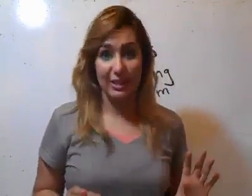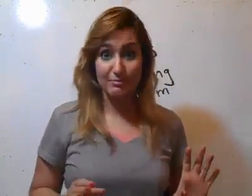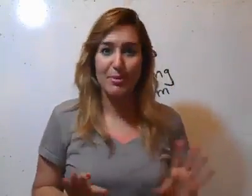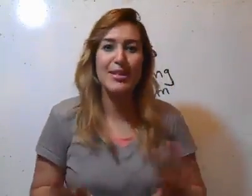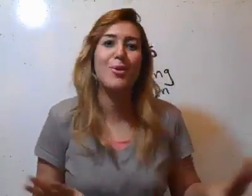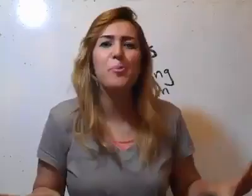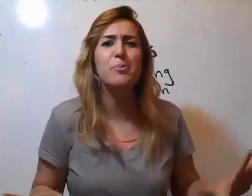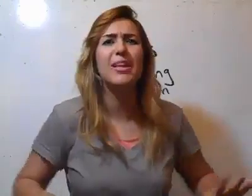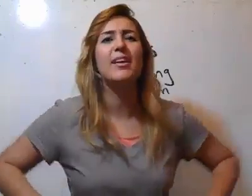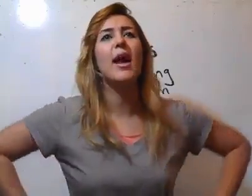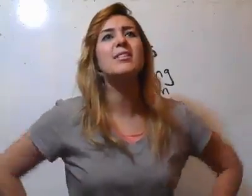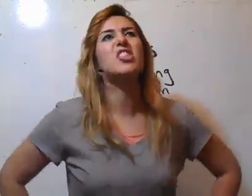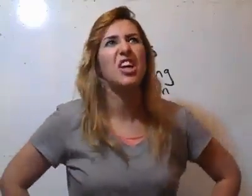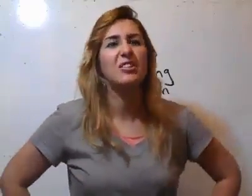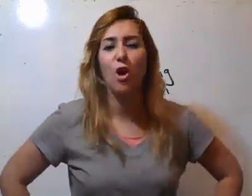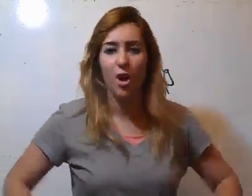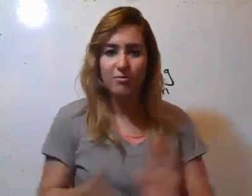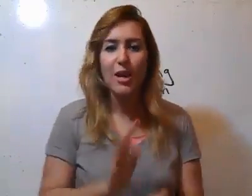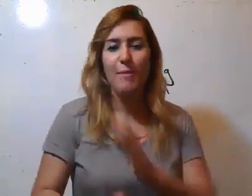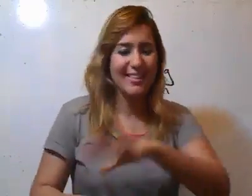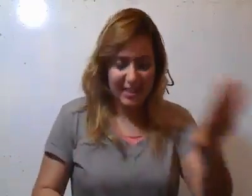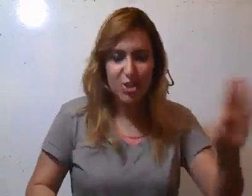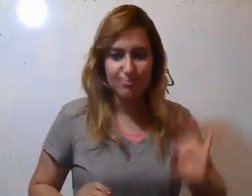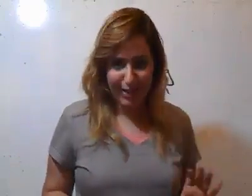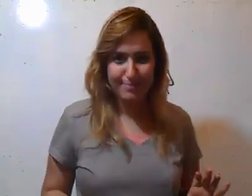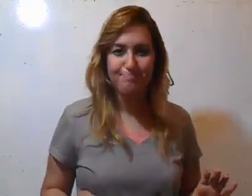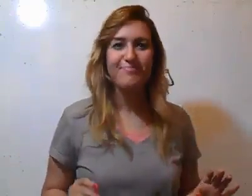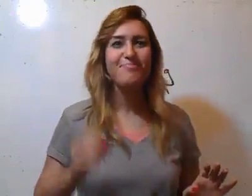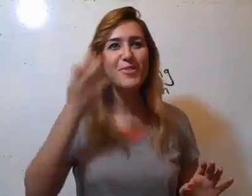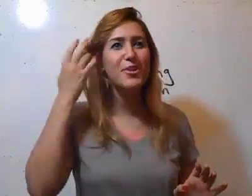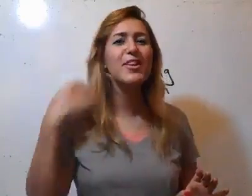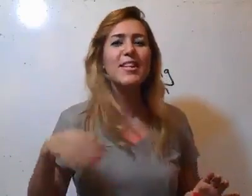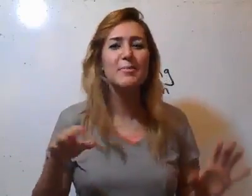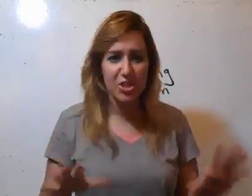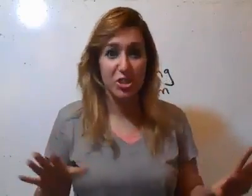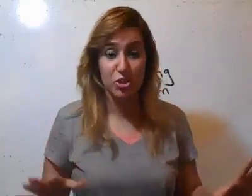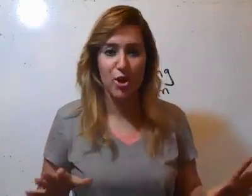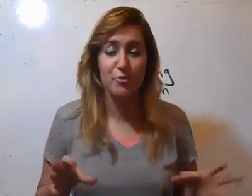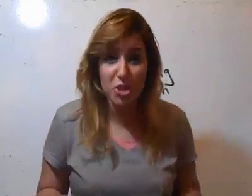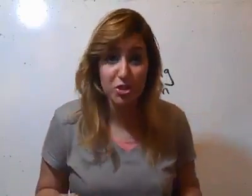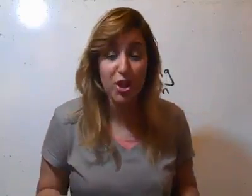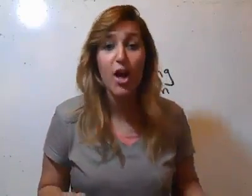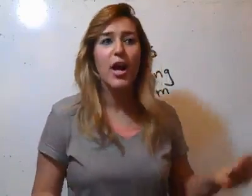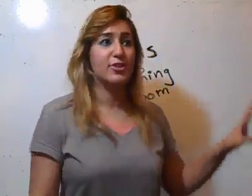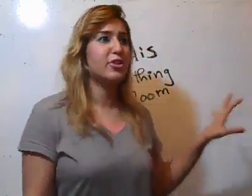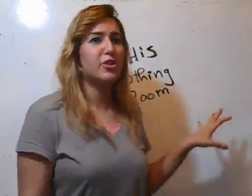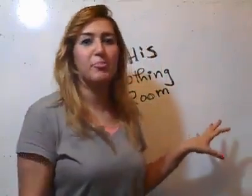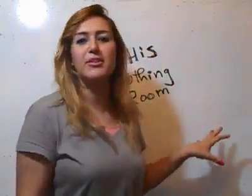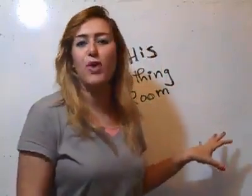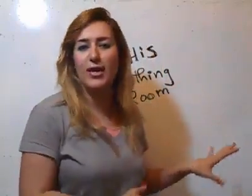دعا. ما بينجيش بالاوبشن بتاع ان انا عايزة اشحن الطاقة. ما عندناش. طيب? الراجل لازم يشحن الطاقة. فبيشحن الطاقة عن طريقنا ربنا اداله حاجة